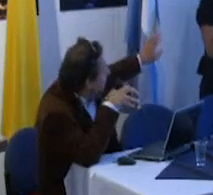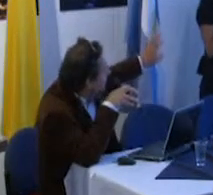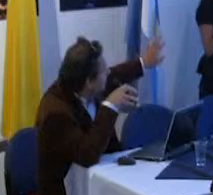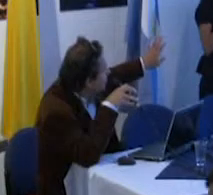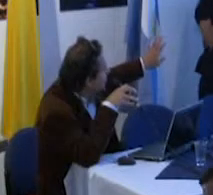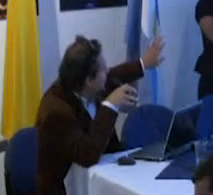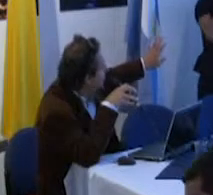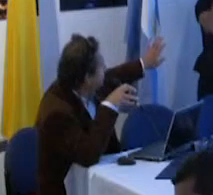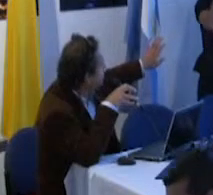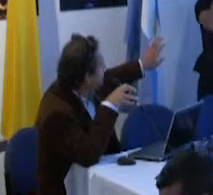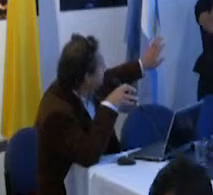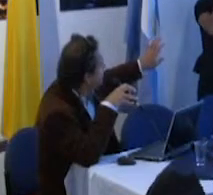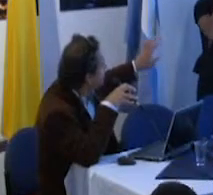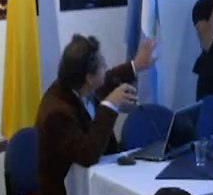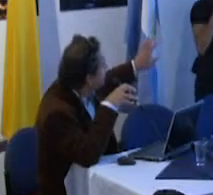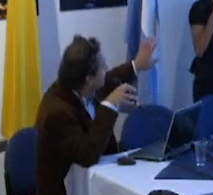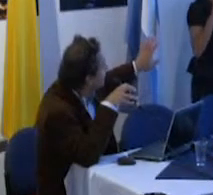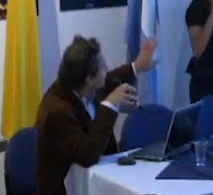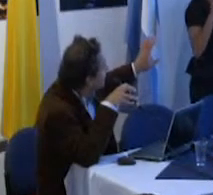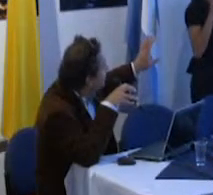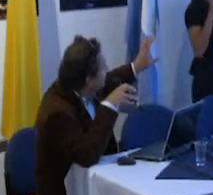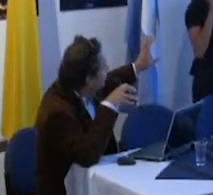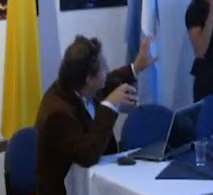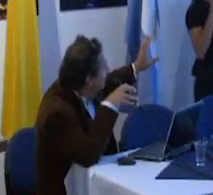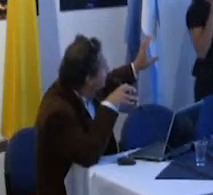hecho a la izquierda